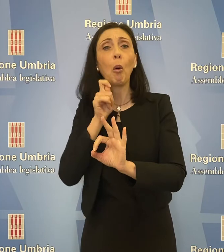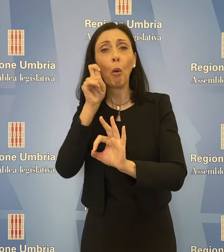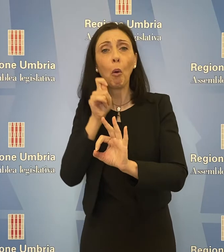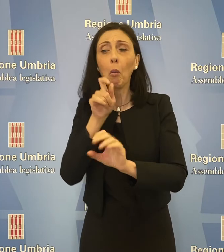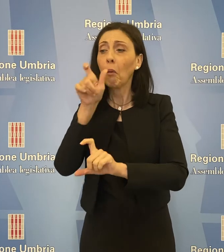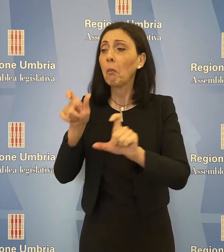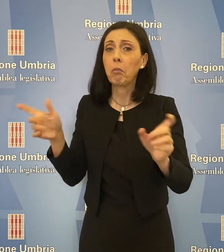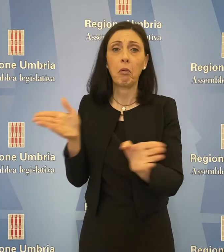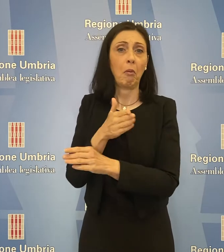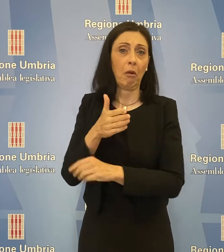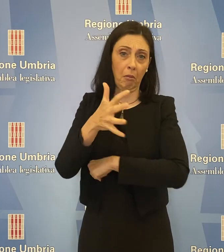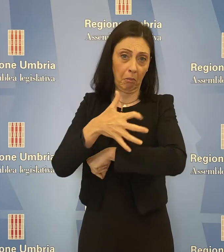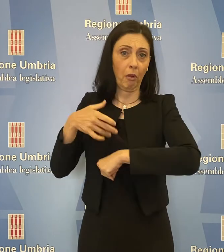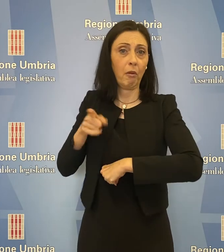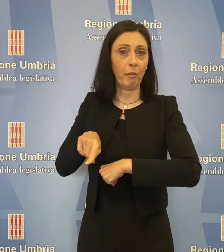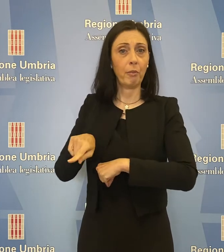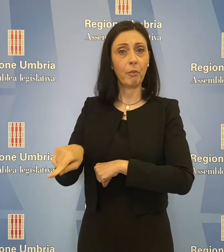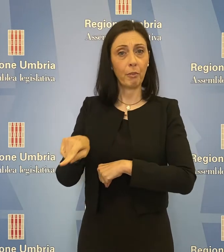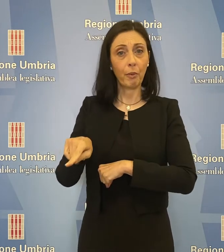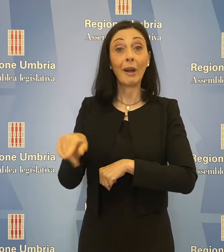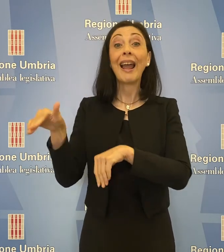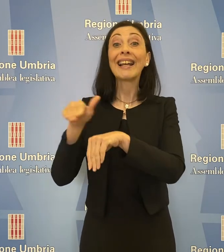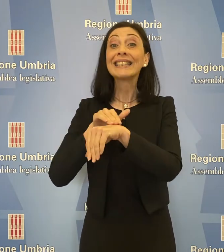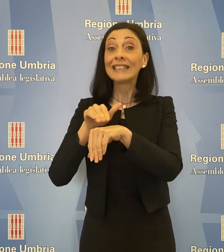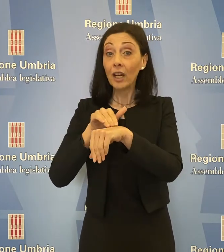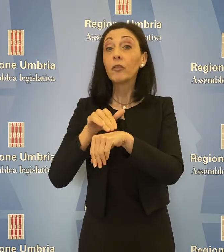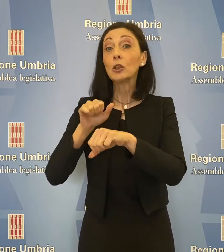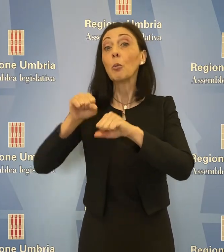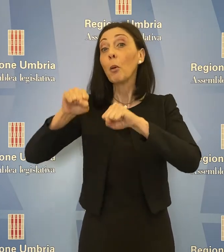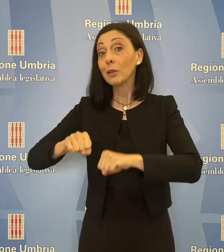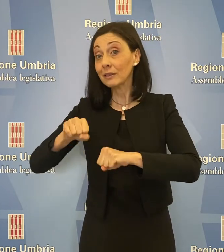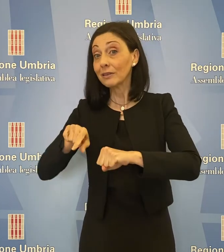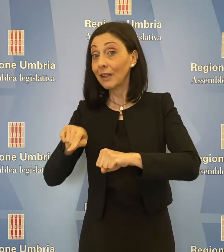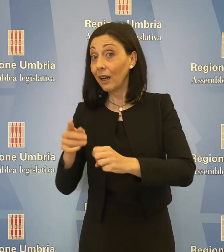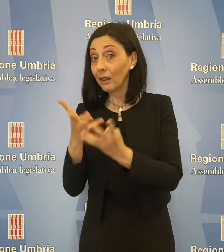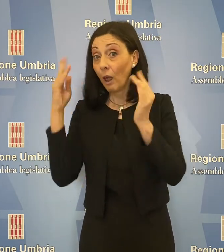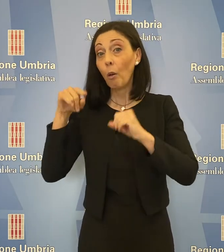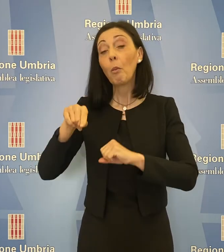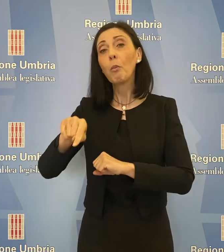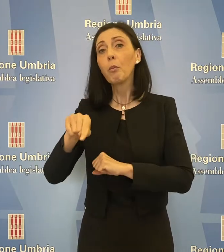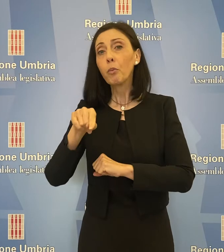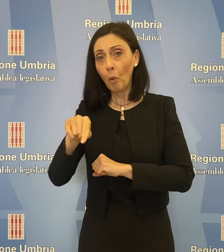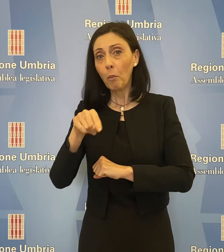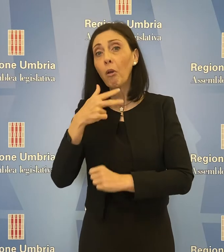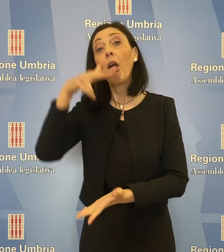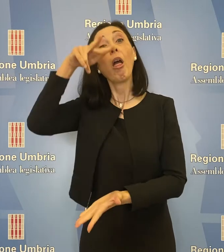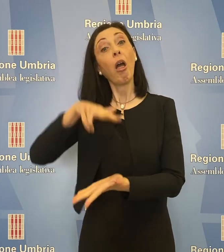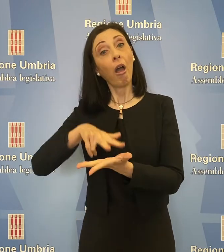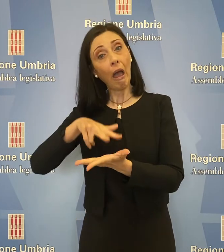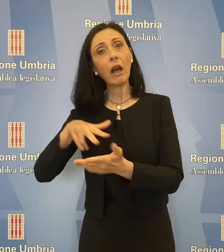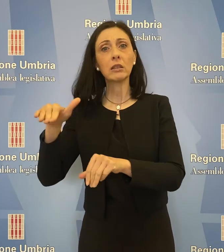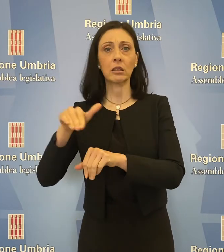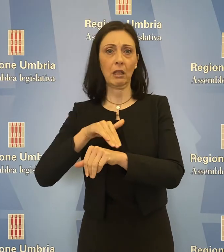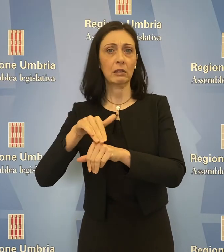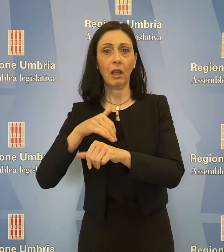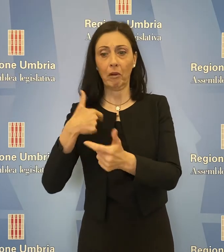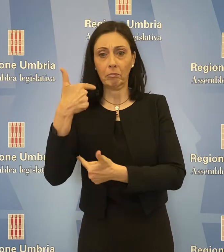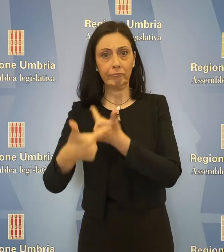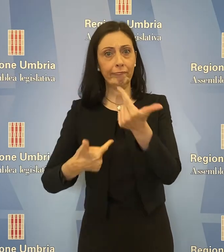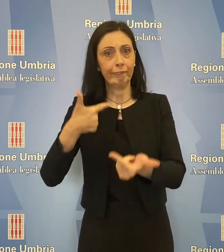anche i meno ambienti. I servizi istituiti nel sistema sanitario pubblico hanno garantito i servizi che potevano garantire e non c